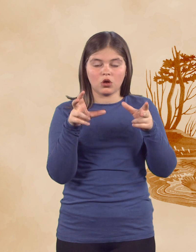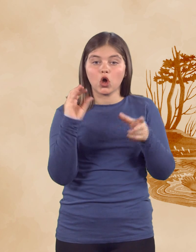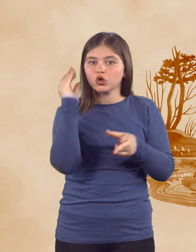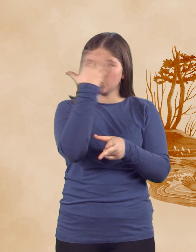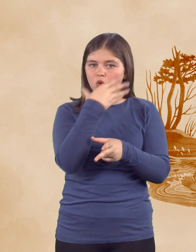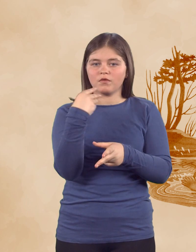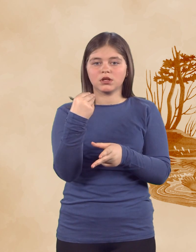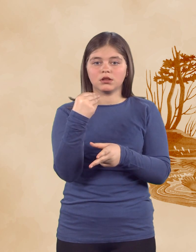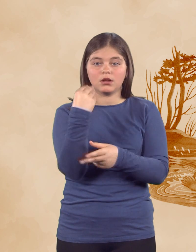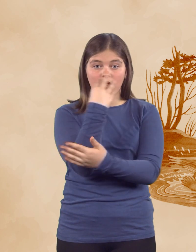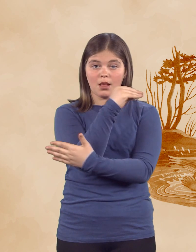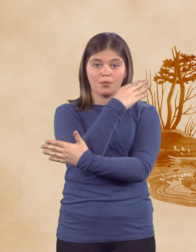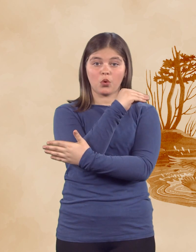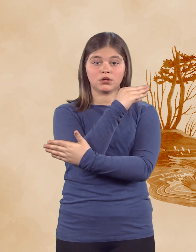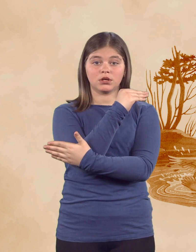Čudoviti labodi pa so se mu približali.